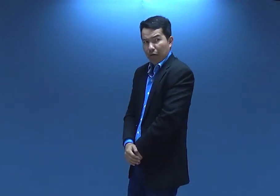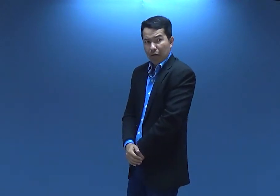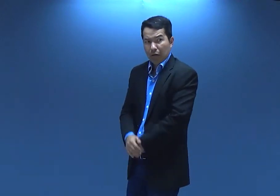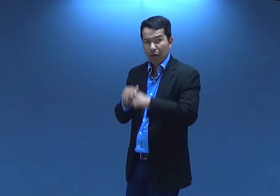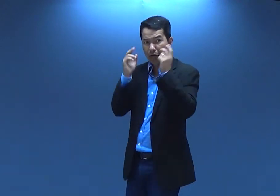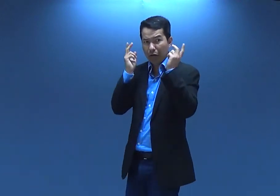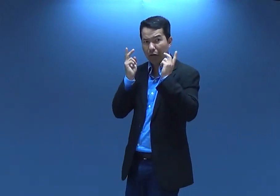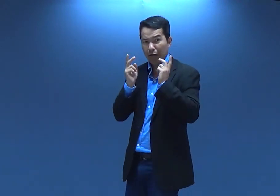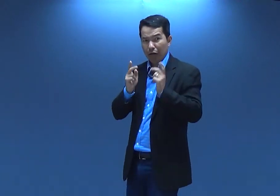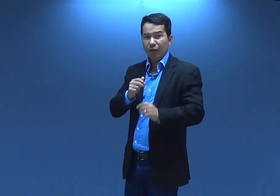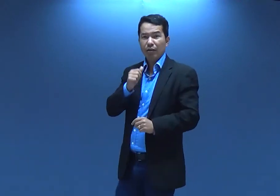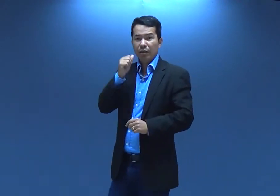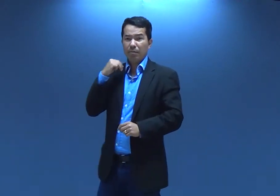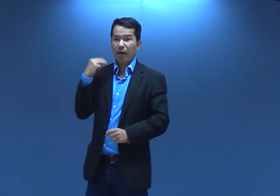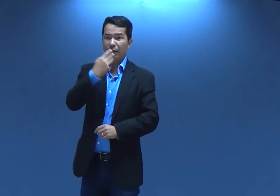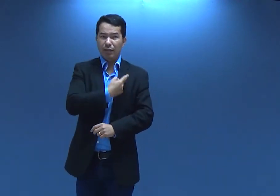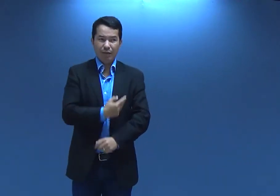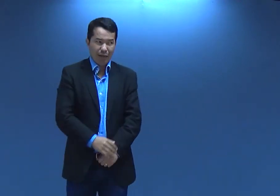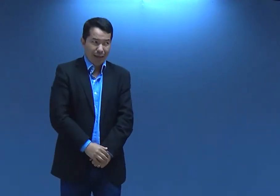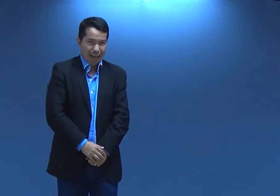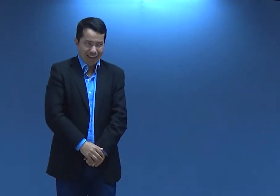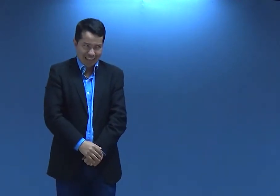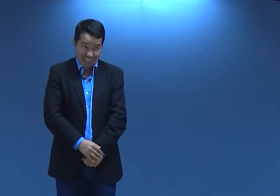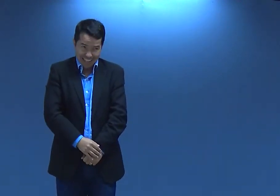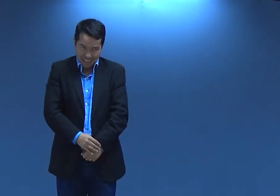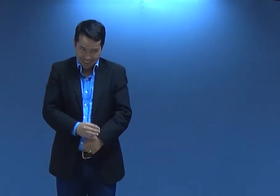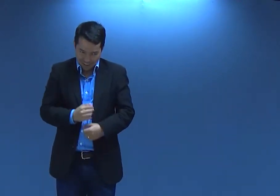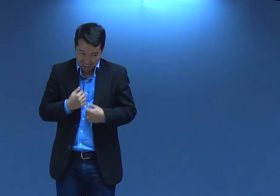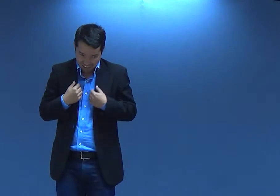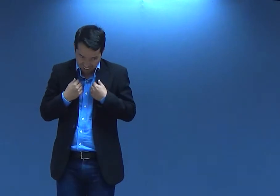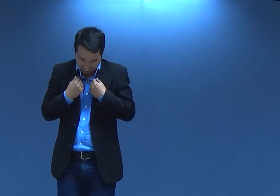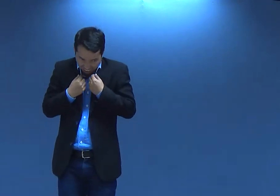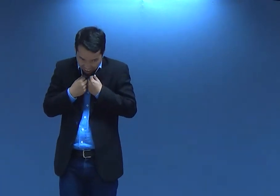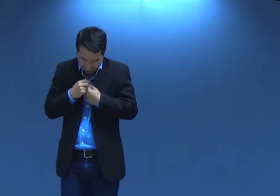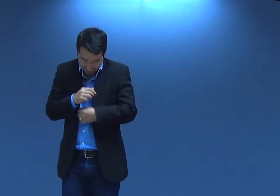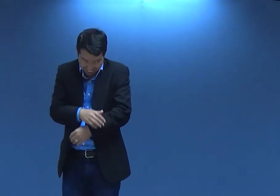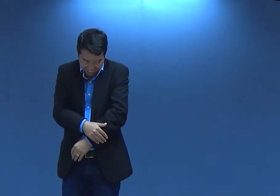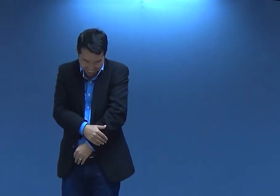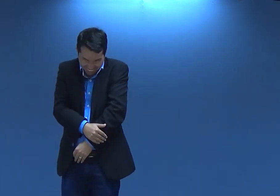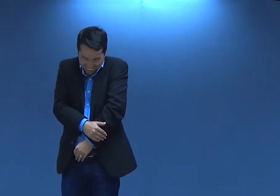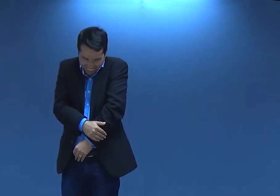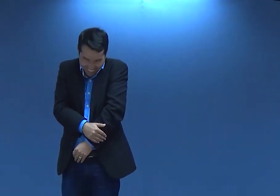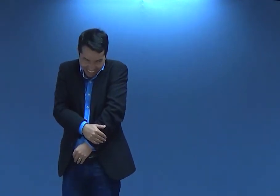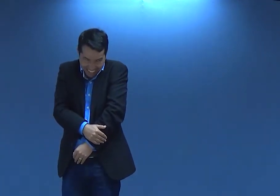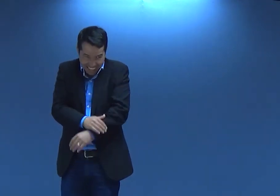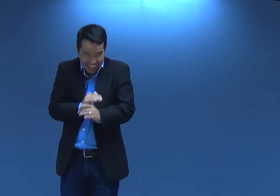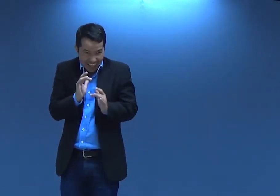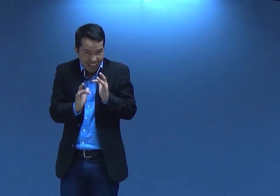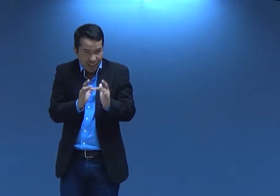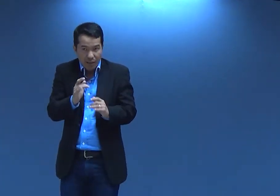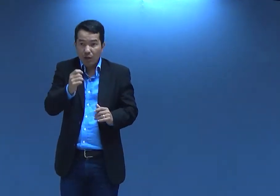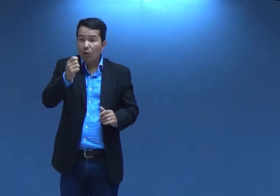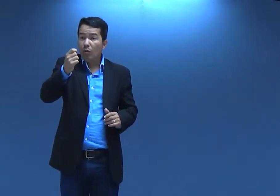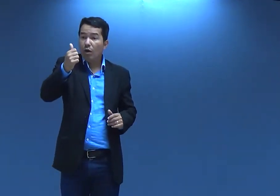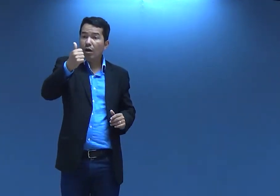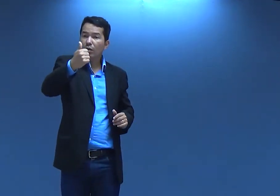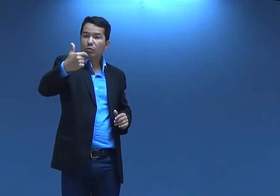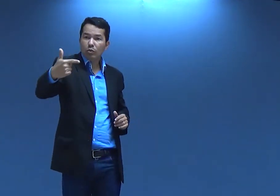olhando. Ai, que vergonha. E a Maria, ai, ai, que vergonha. Ai, fica noivo. Então,